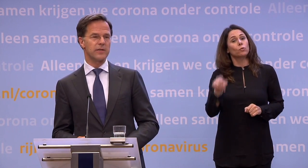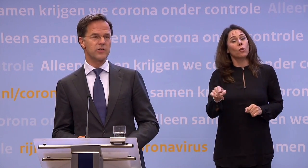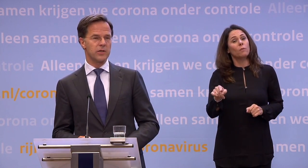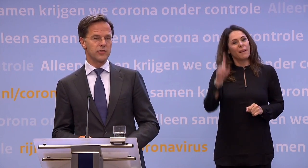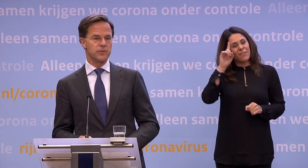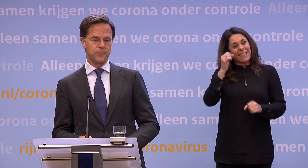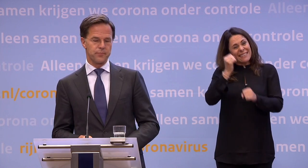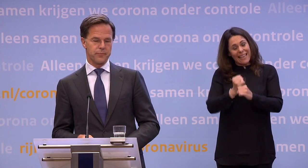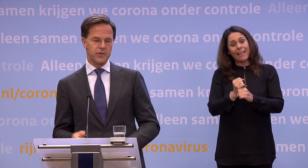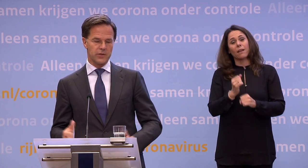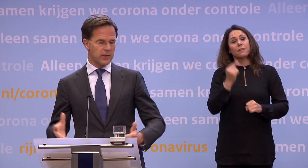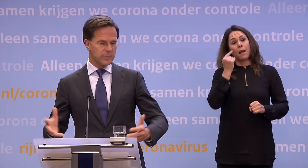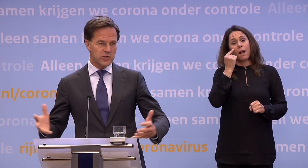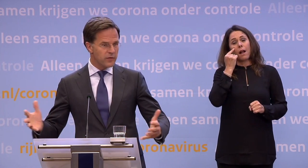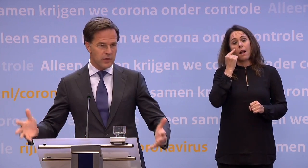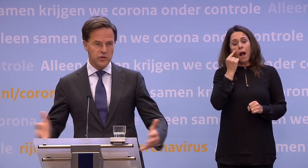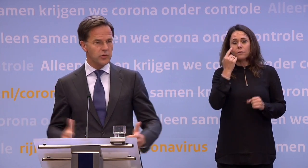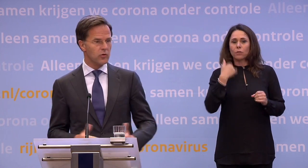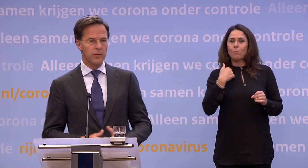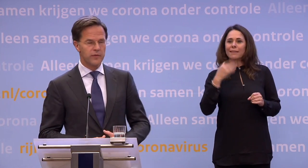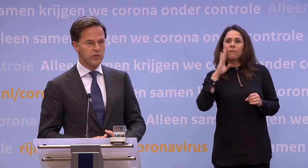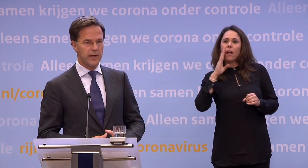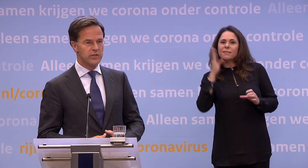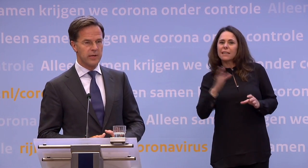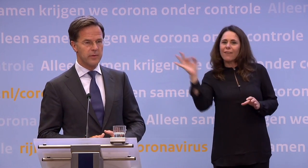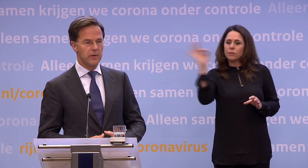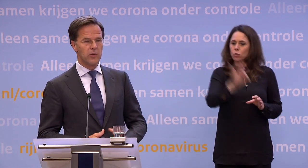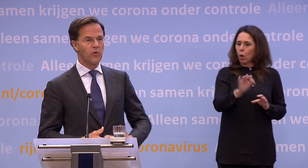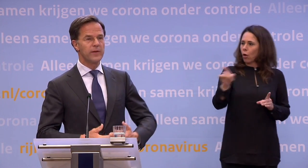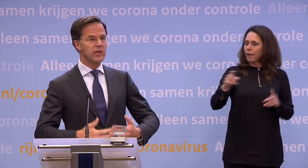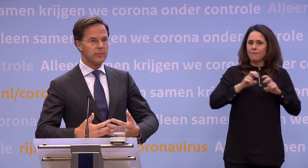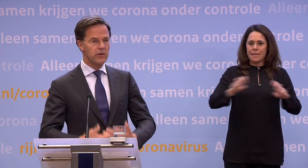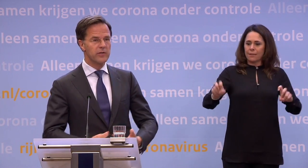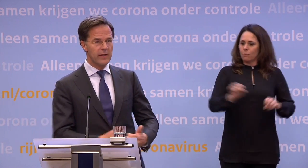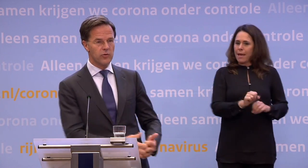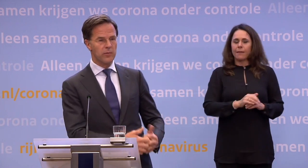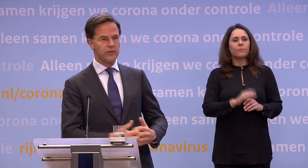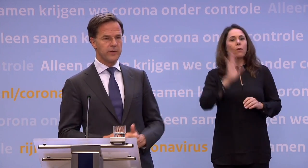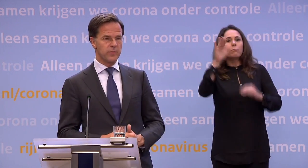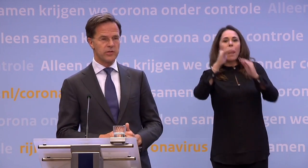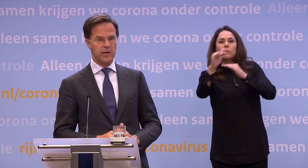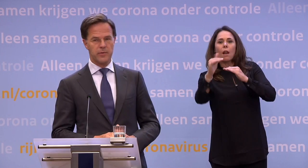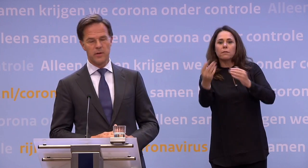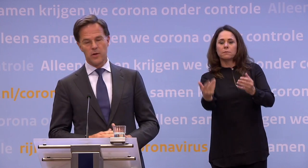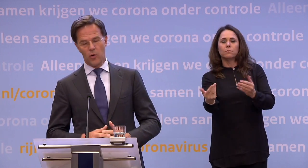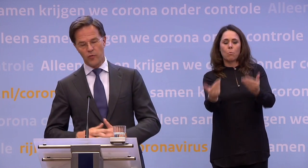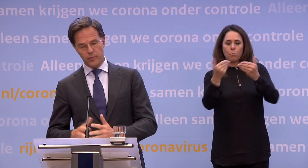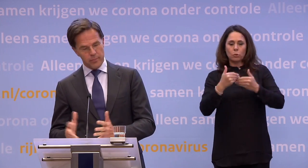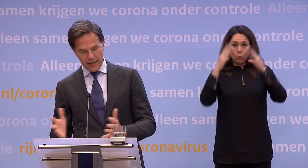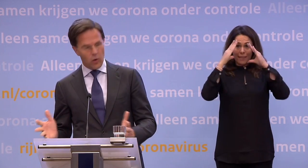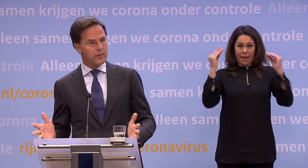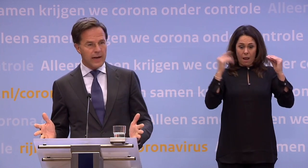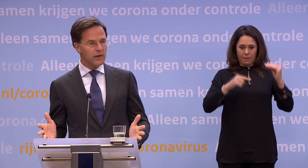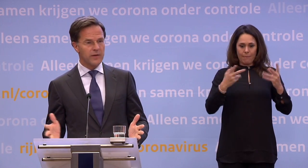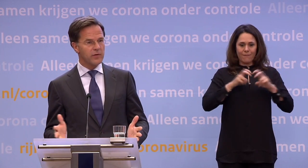zeker, dan is de kans... ...dat als mensen van vakantie terugkomen het virus bij zich hebben... ...of mensen uit het buitenland van Nederland komen die het virus bij zich hebben... ...of